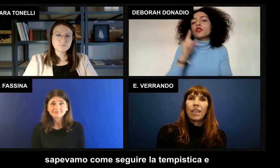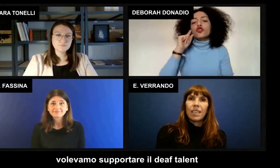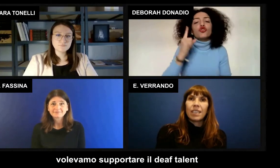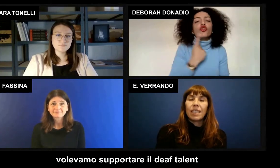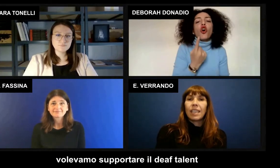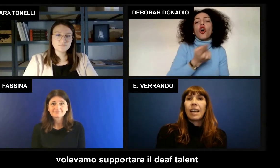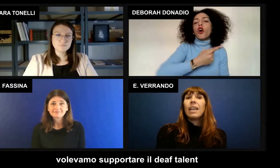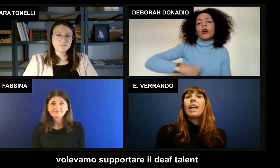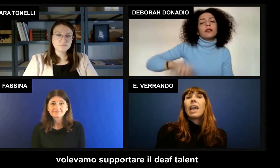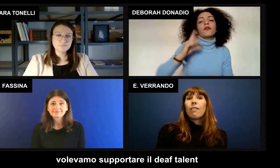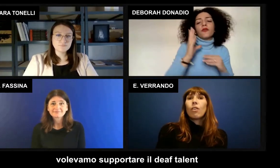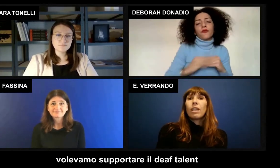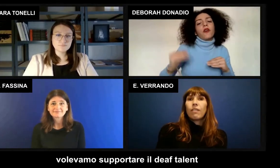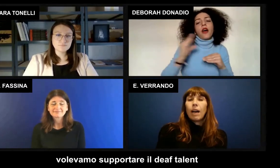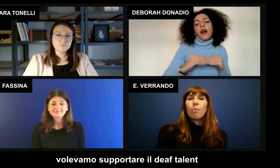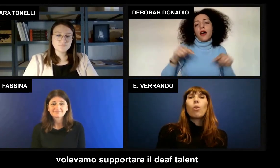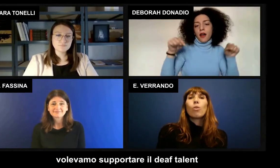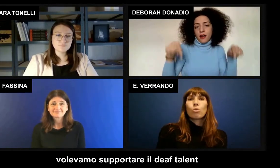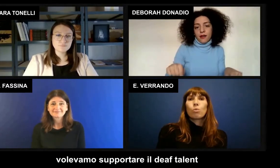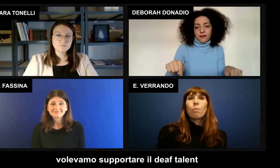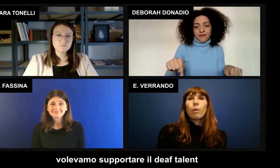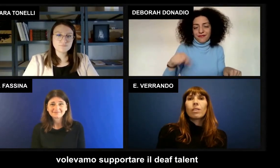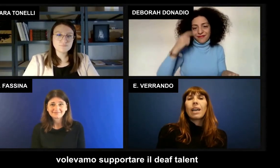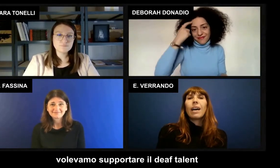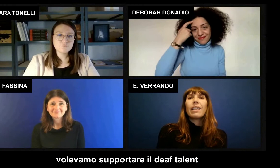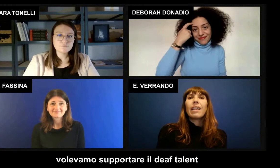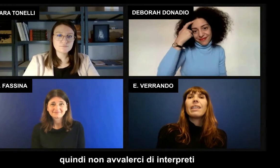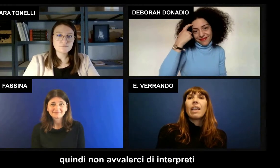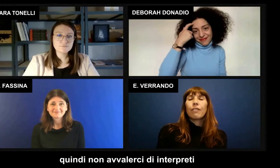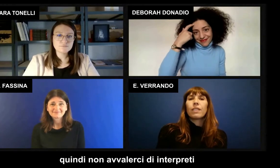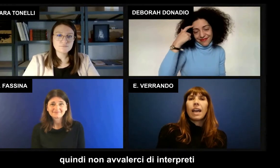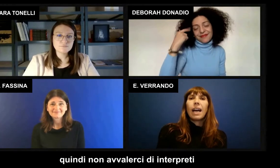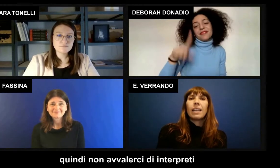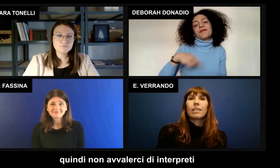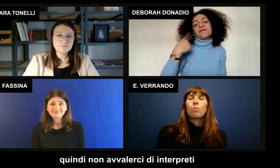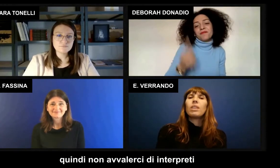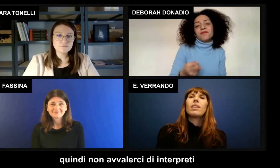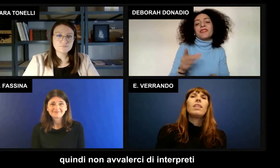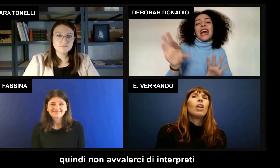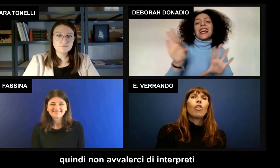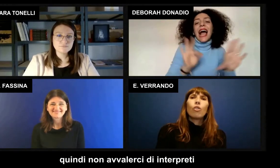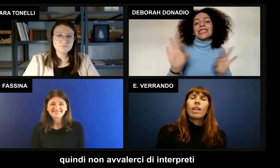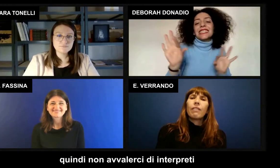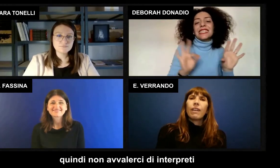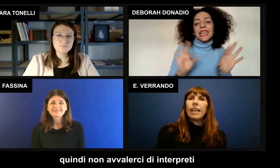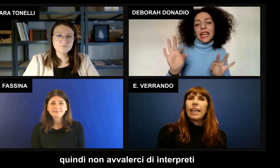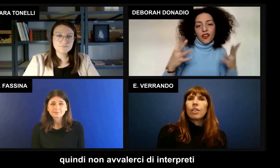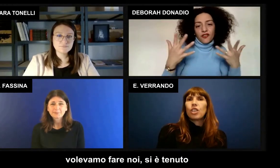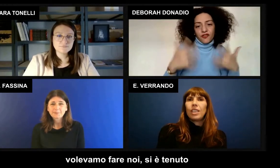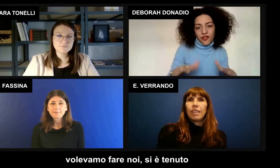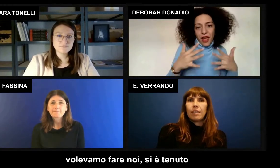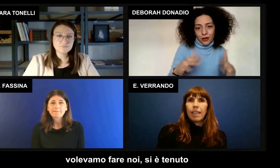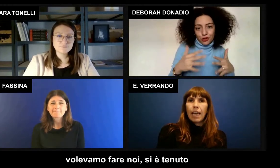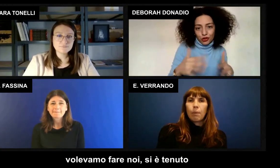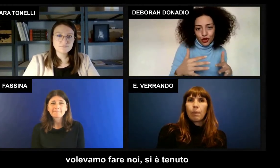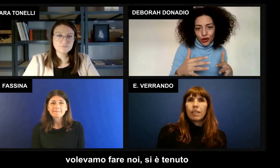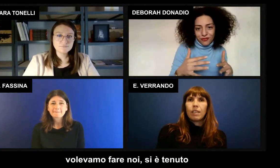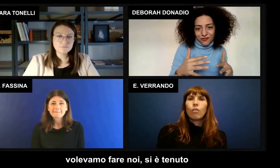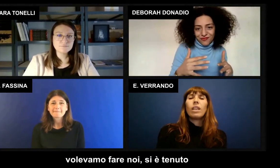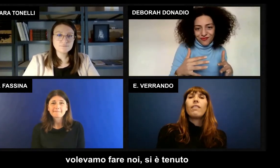tempistica e volevamo supportare il death talent quindi non avvalerci di